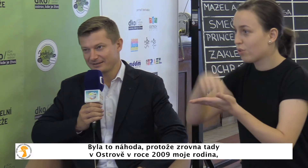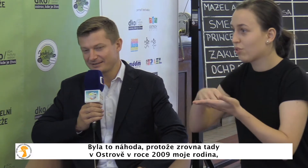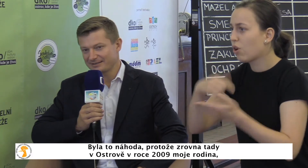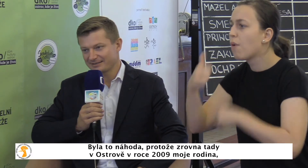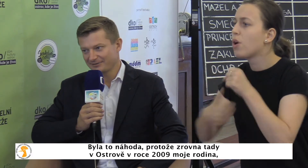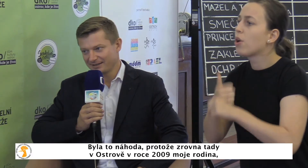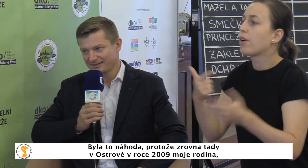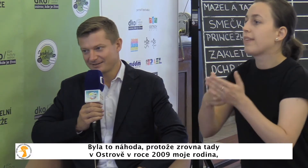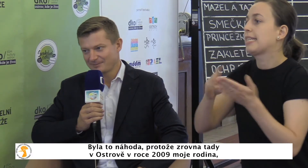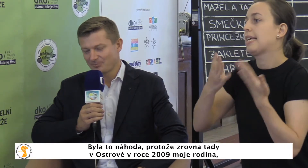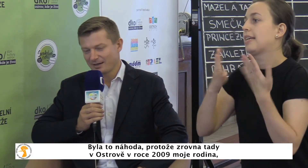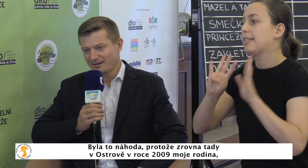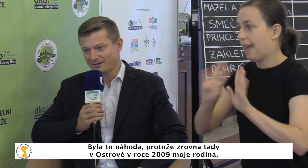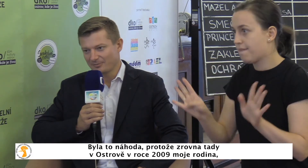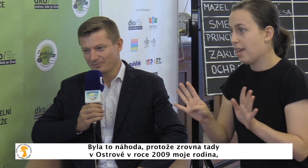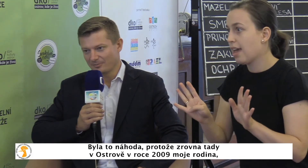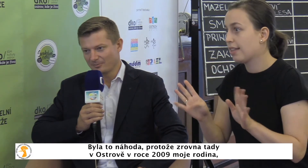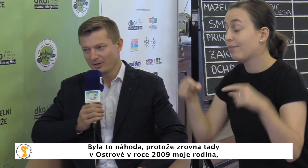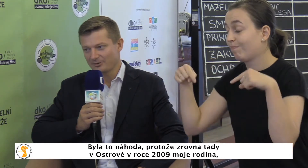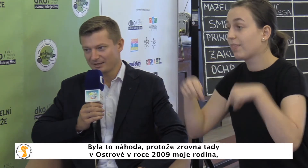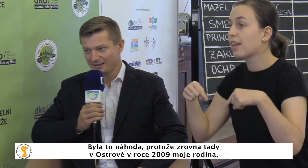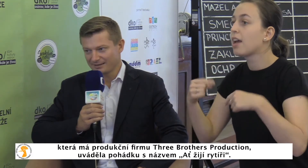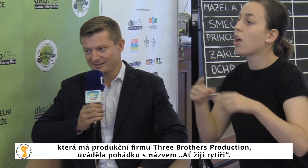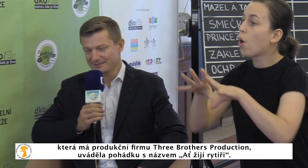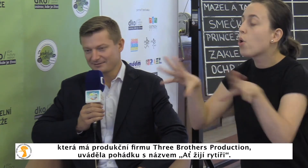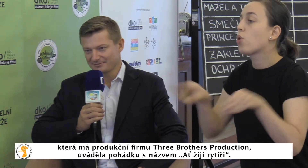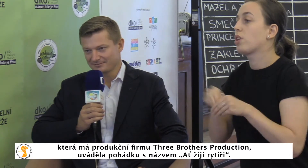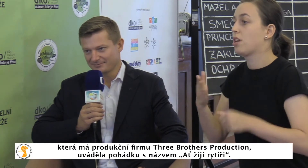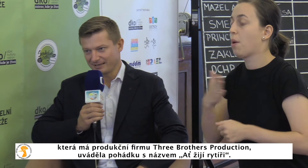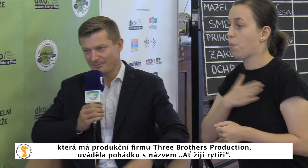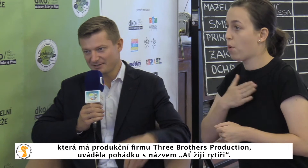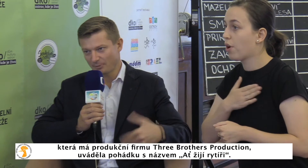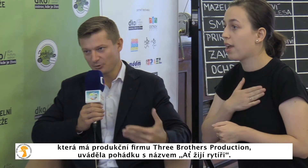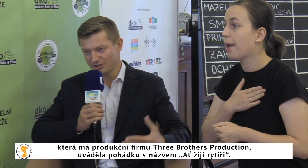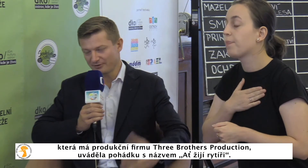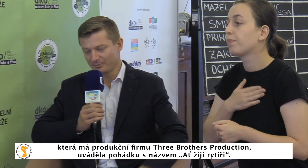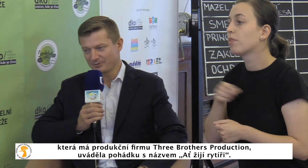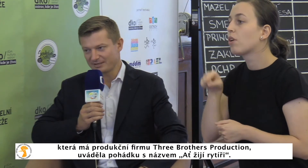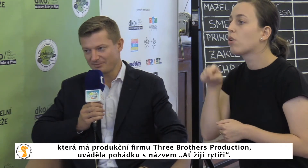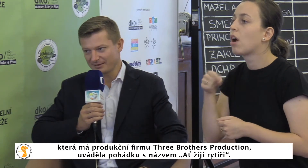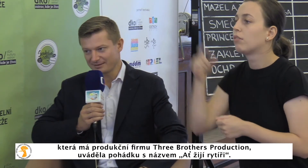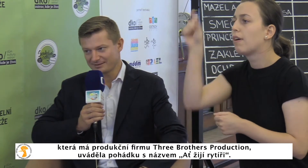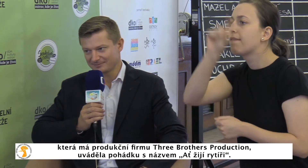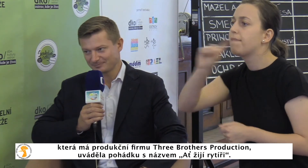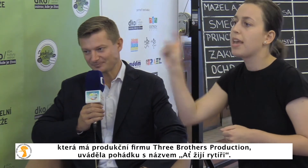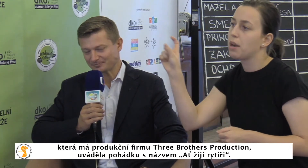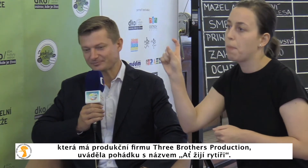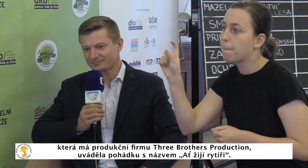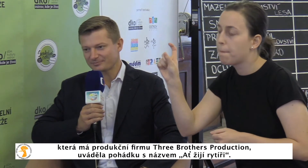2009 moje rodina, která má sporuční firmu Three Brothers,